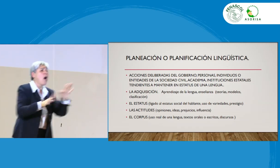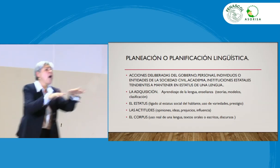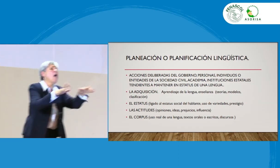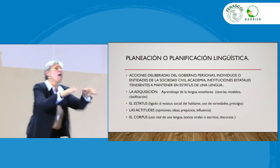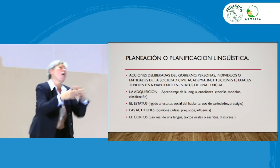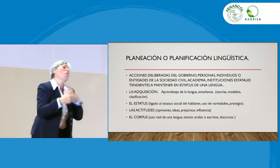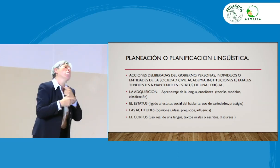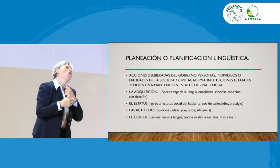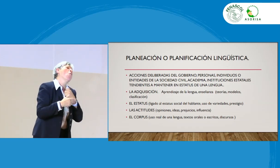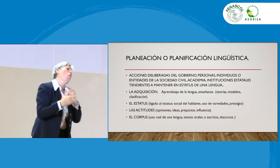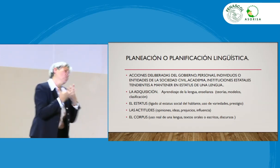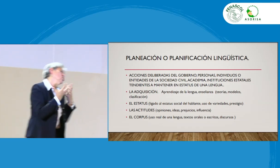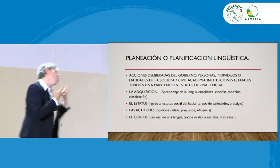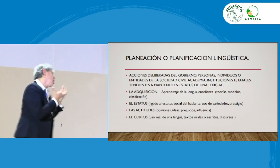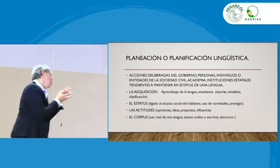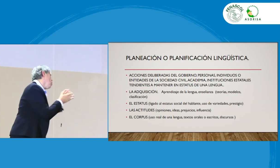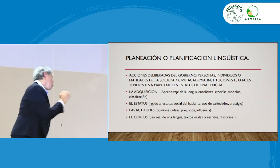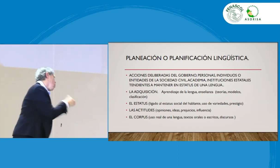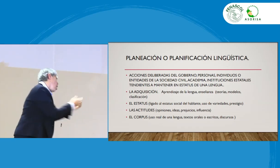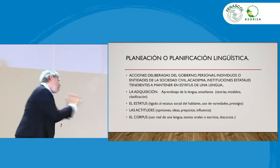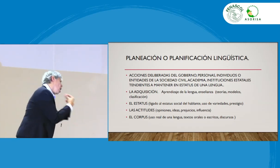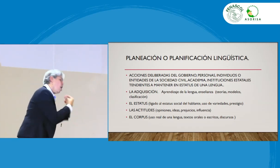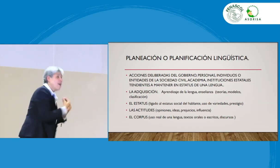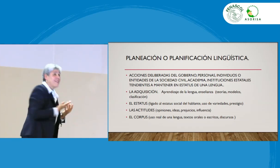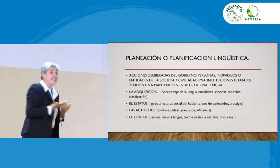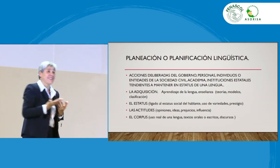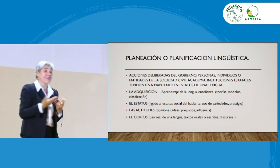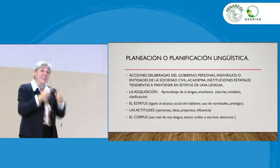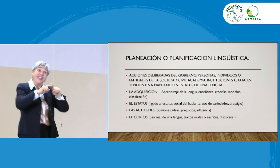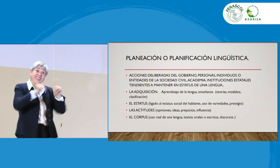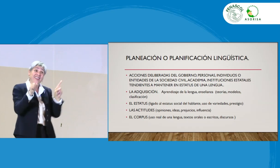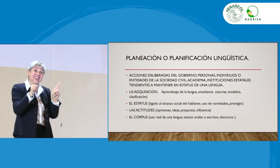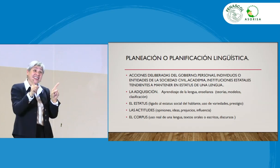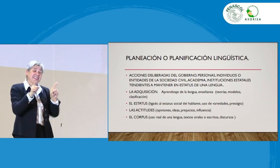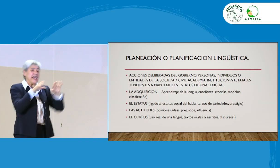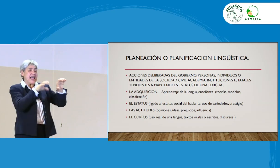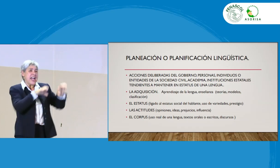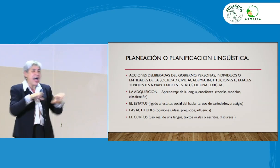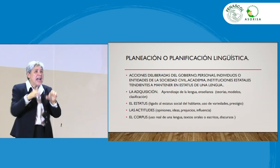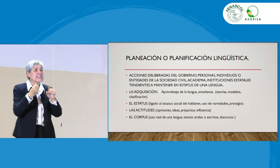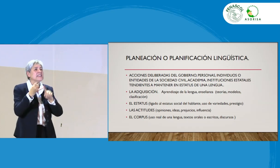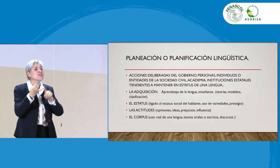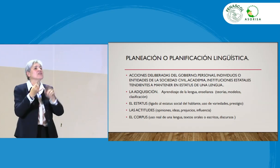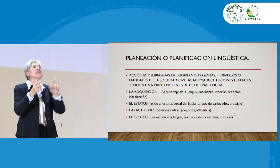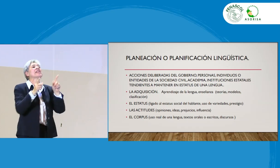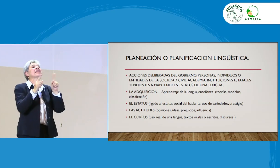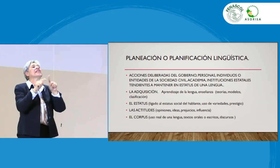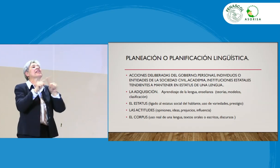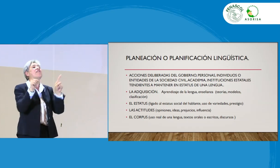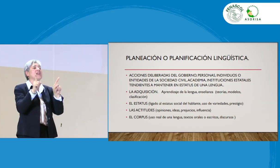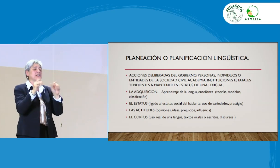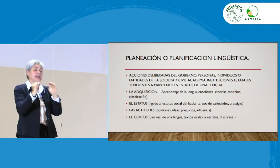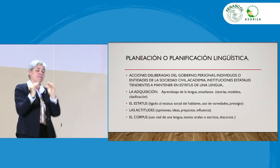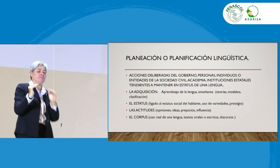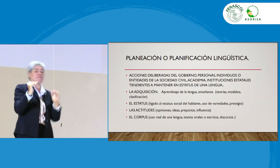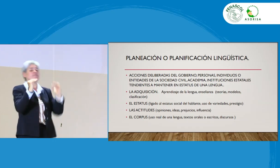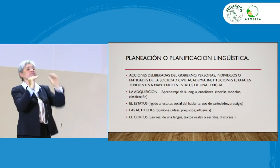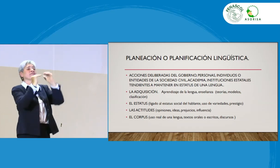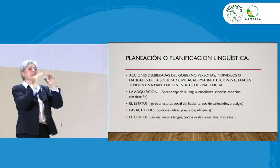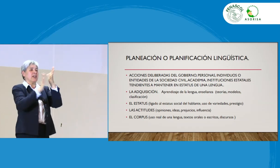oyentes se acercan y nos dicen que les enseñemos. Sí, es muy diferente el estatus que se tiene ahorita. El estatus ha mejorado en cuanto a la lengua